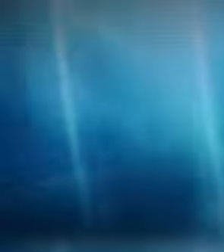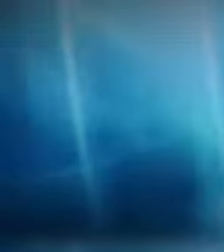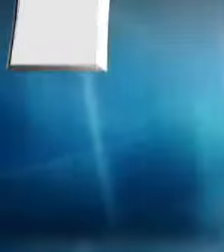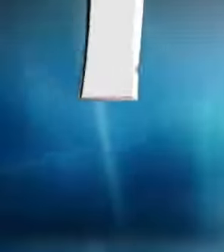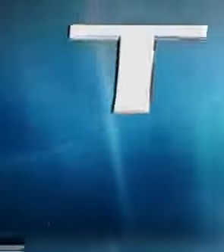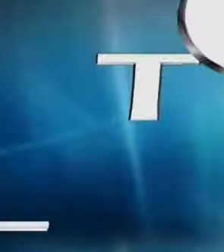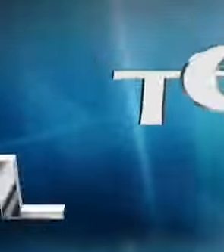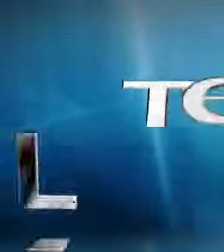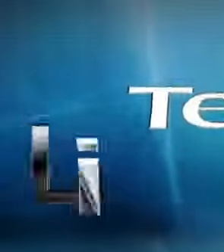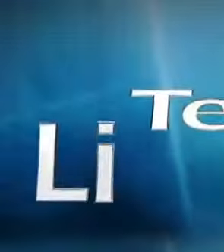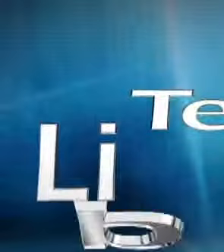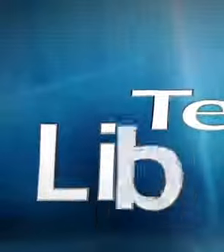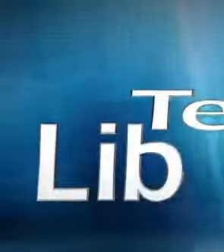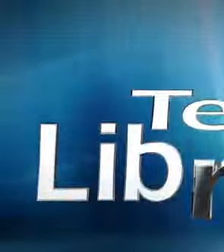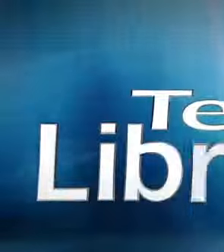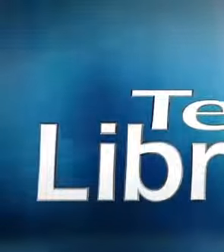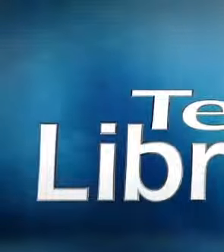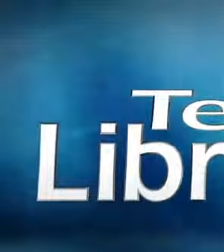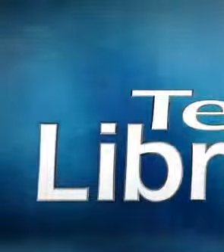que tem como é.